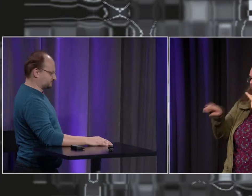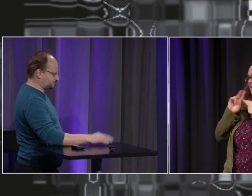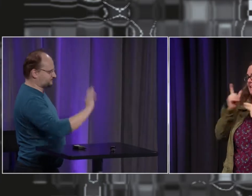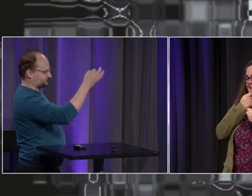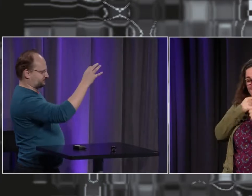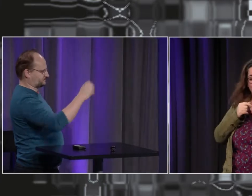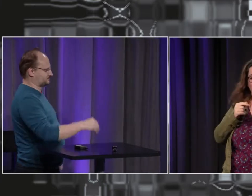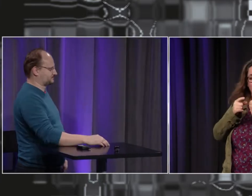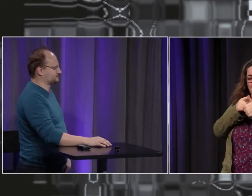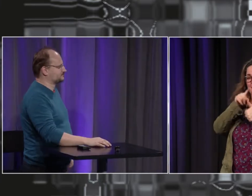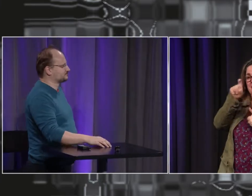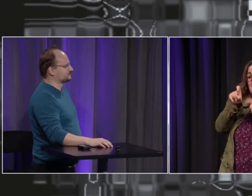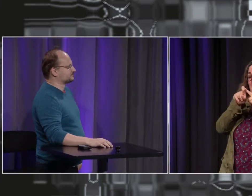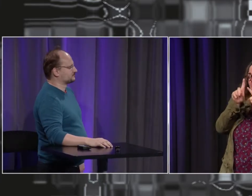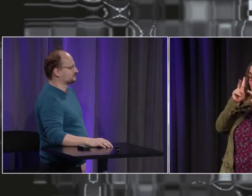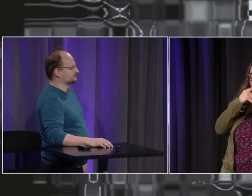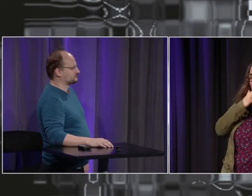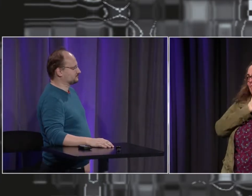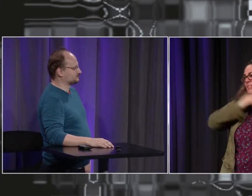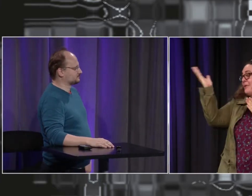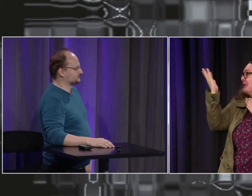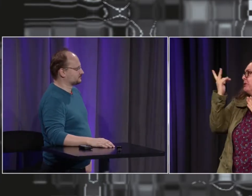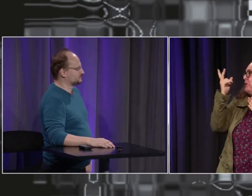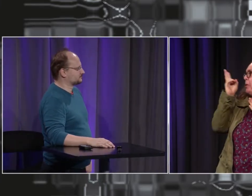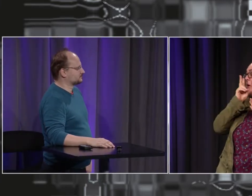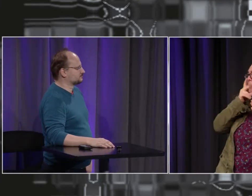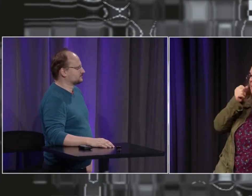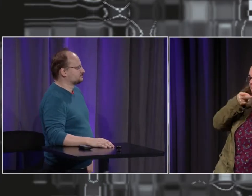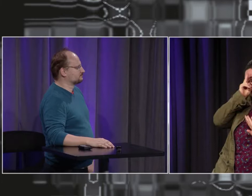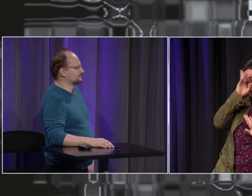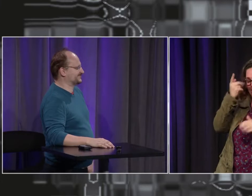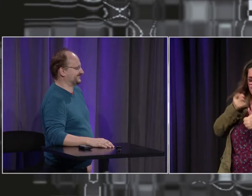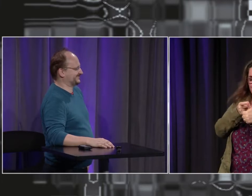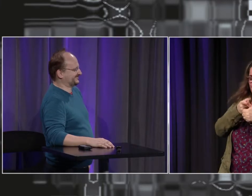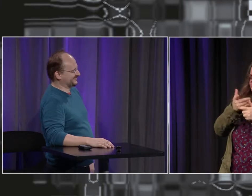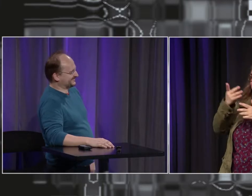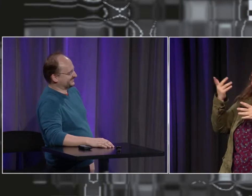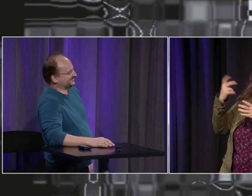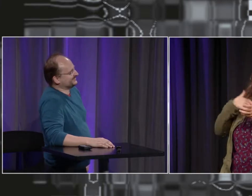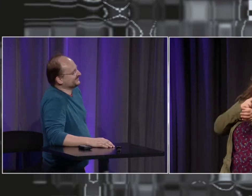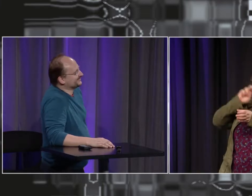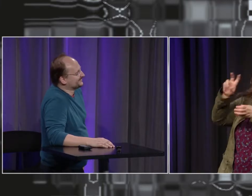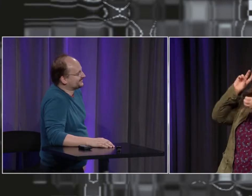je poserai chaque question l'une après l'autre donc peut-être que je ne pas c'est un peu idiot mais peut-être hors sujet